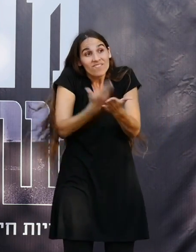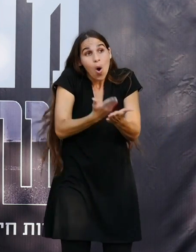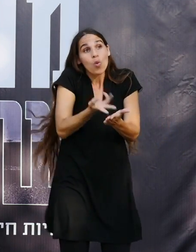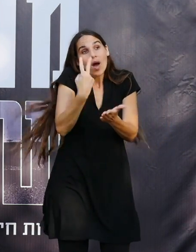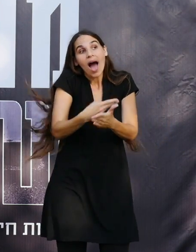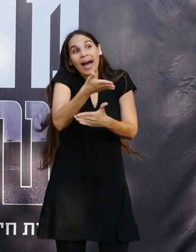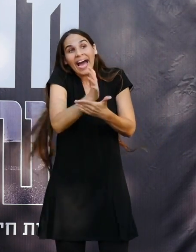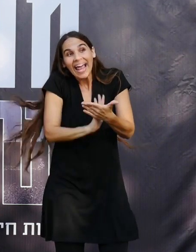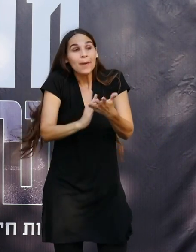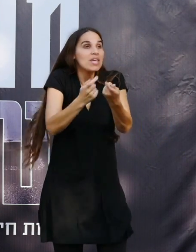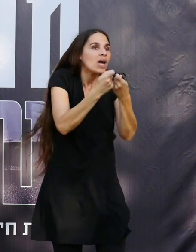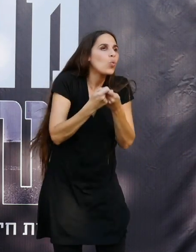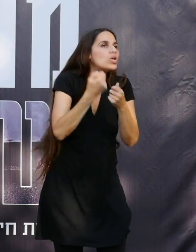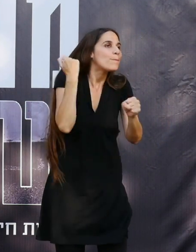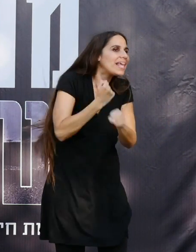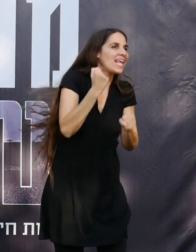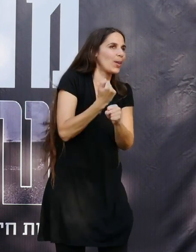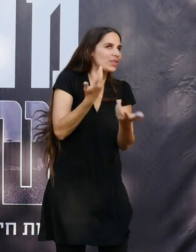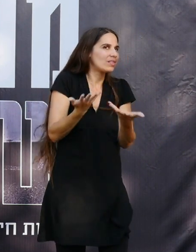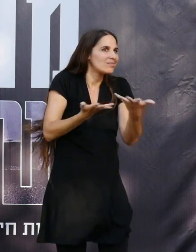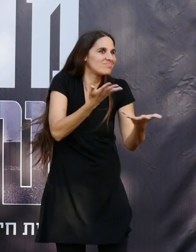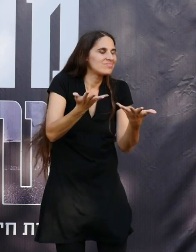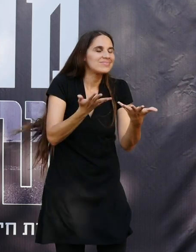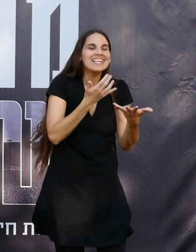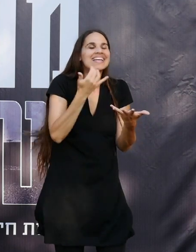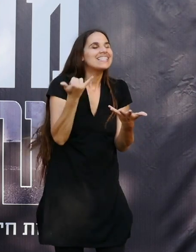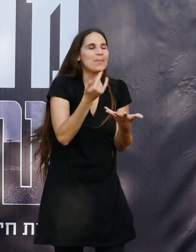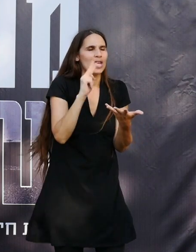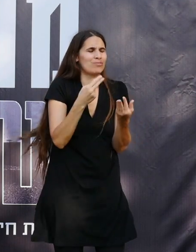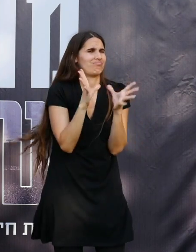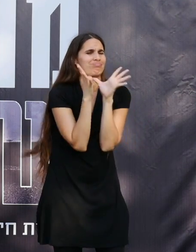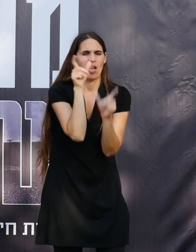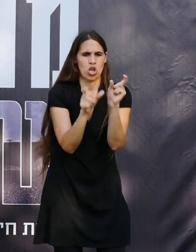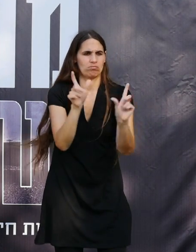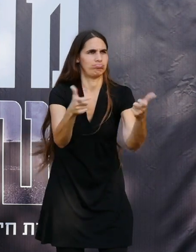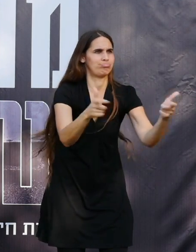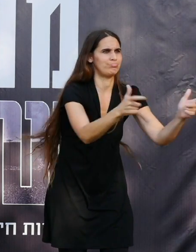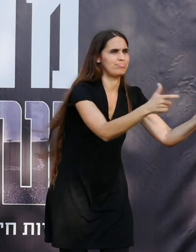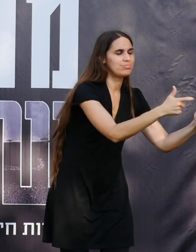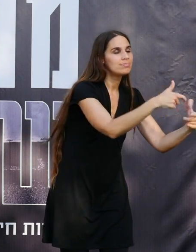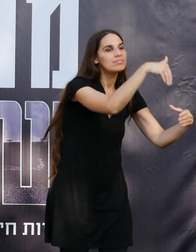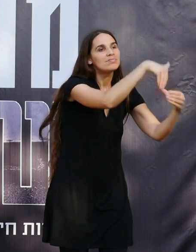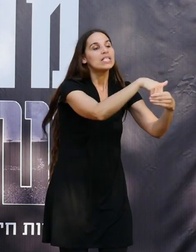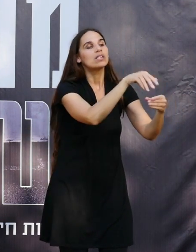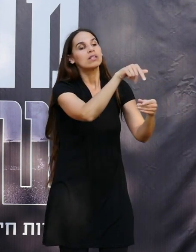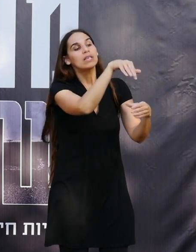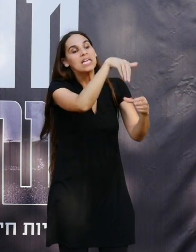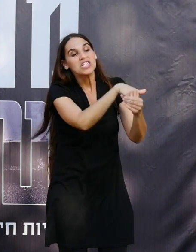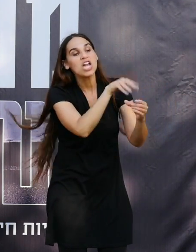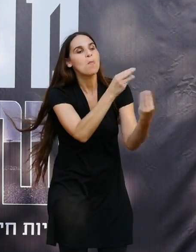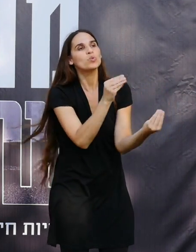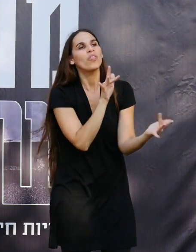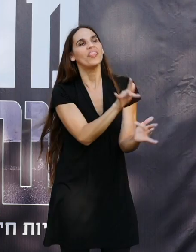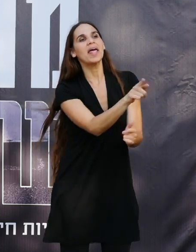חלק מלארגן איזושהי פעילות תמיד תהיה כמות גדולה של אנשים שבאמת יש נגדם איזה